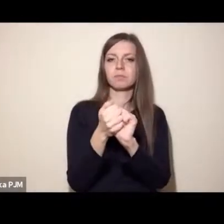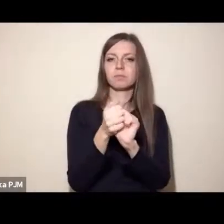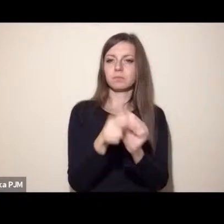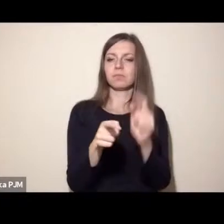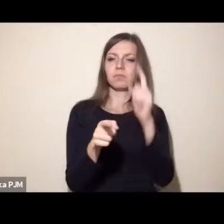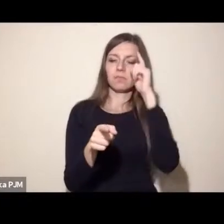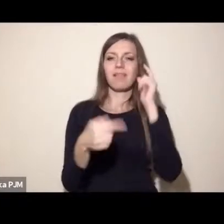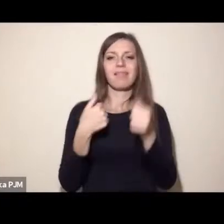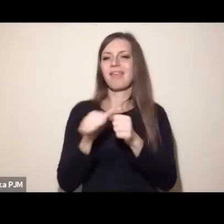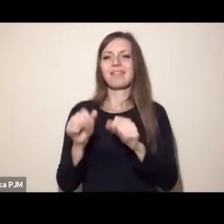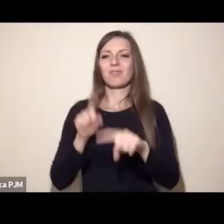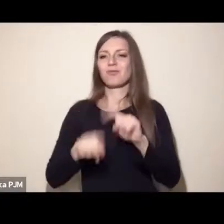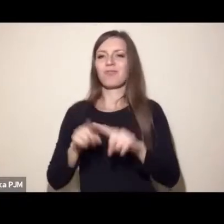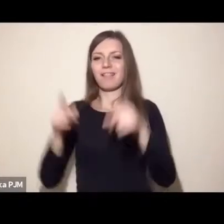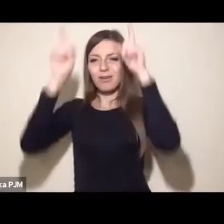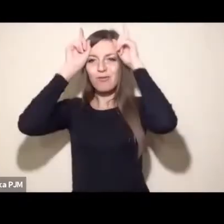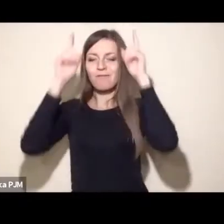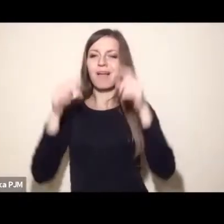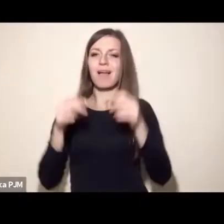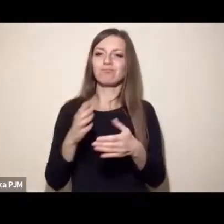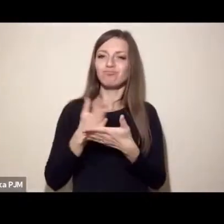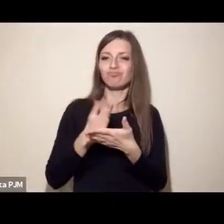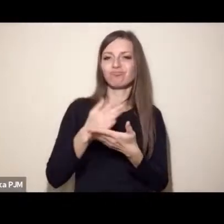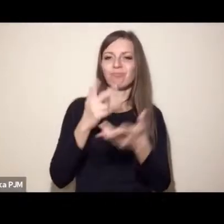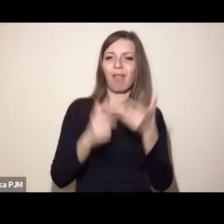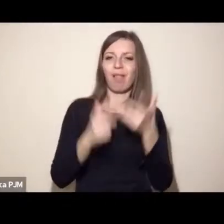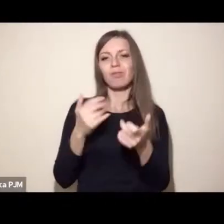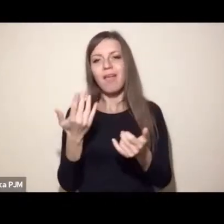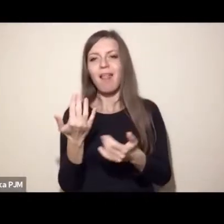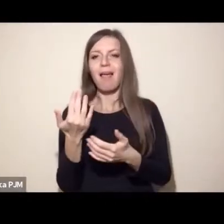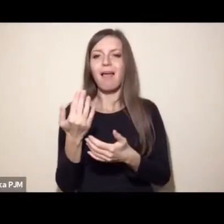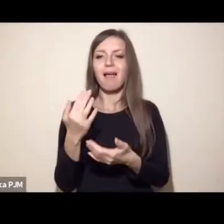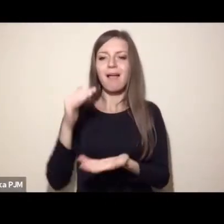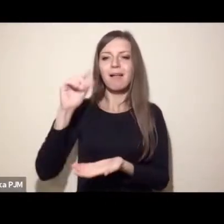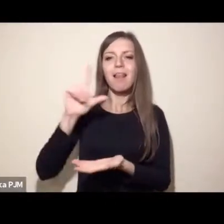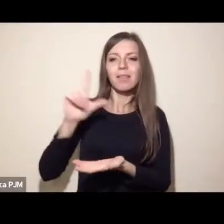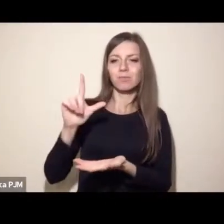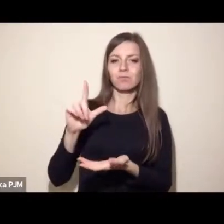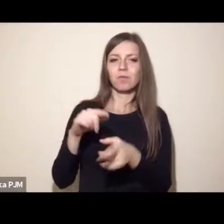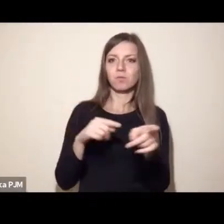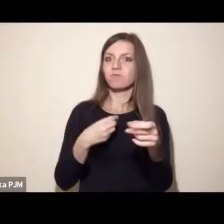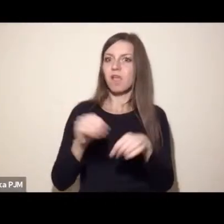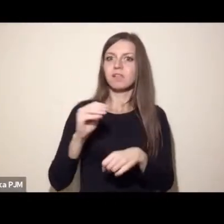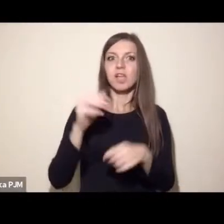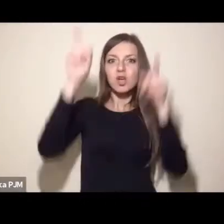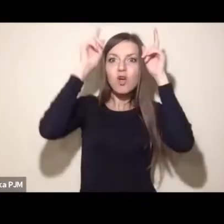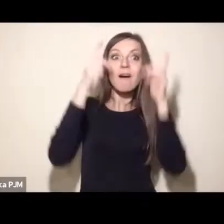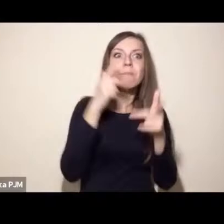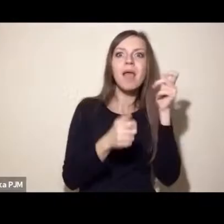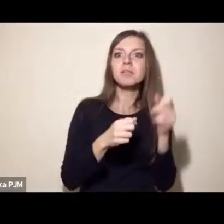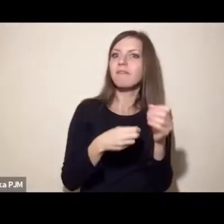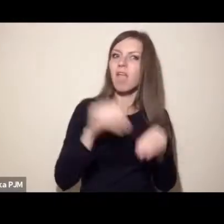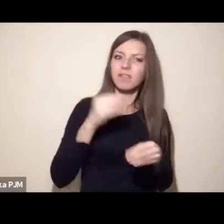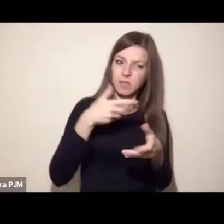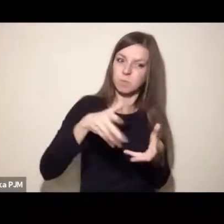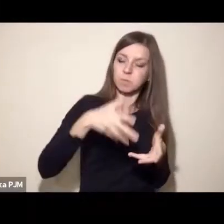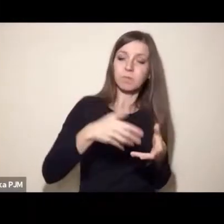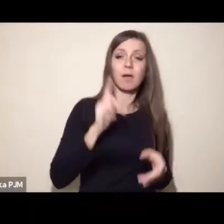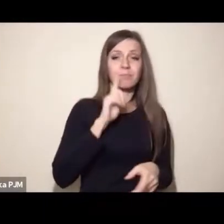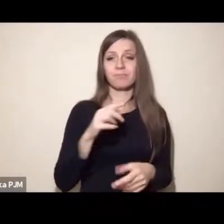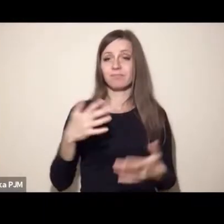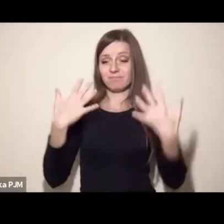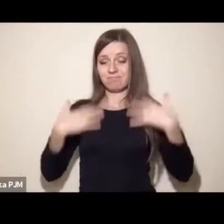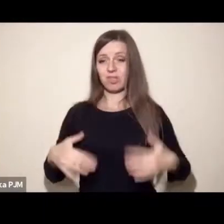transformacji, w której centrum byłyby zwierzęta. Badania, na które się opieramy w HRZ pokazują, że polityki, które